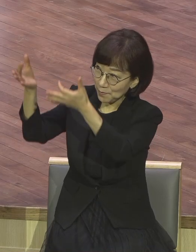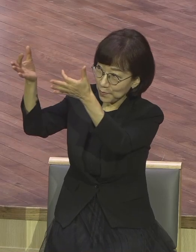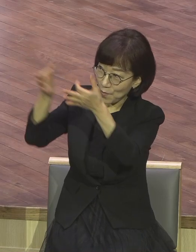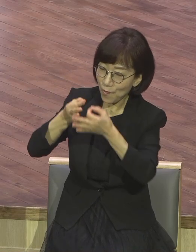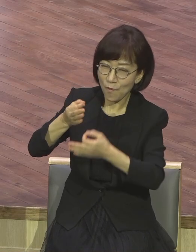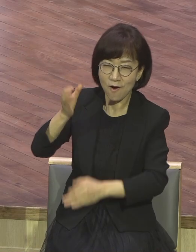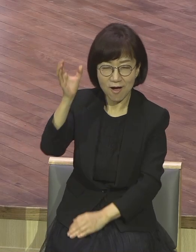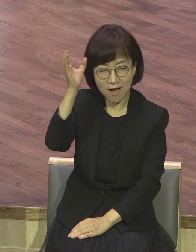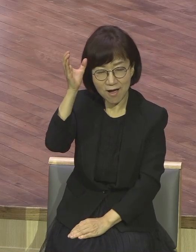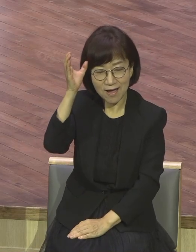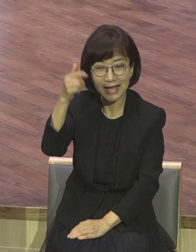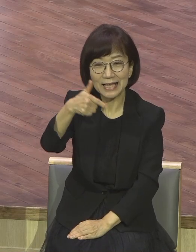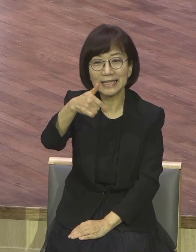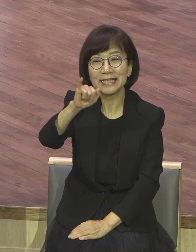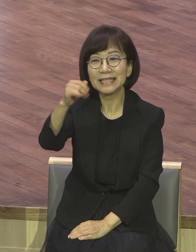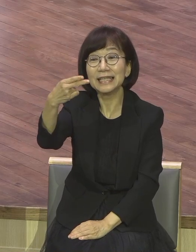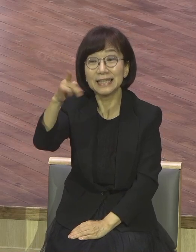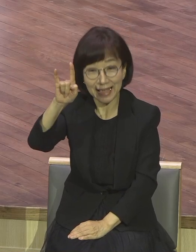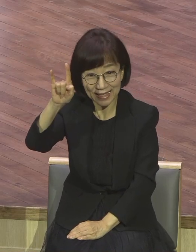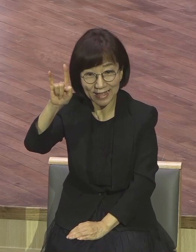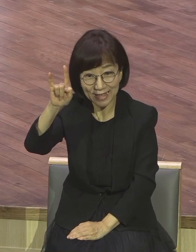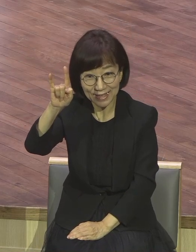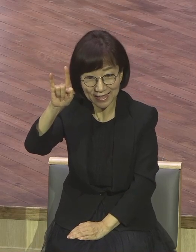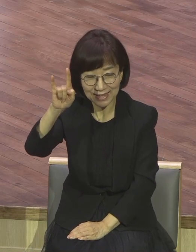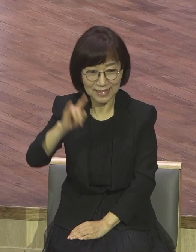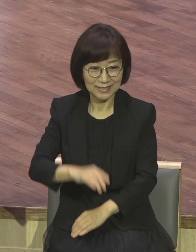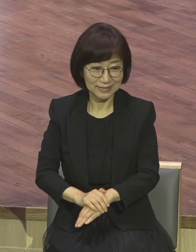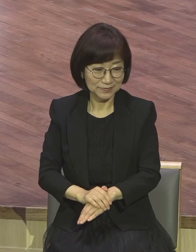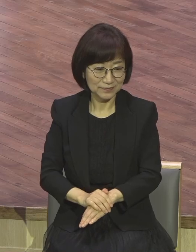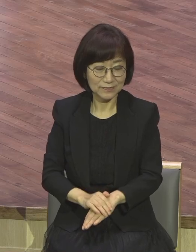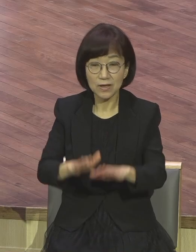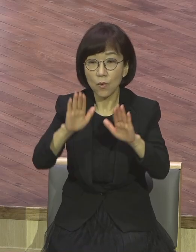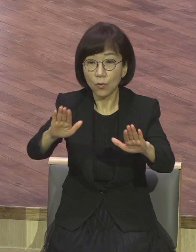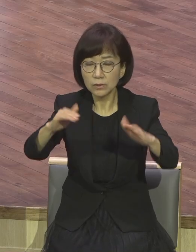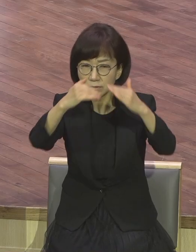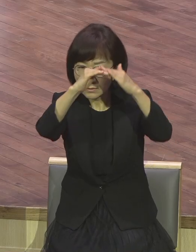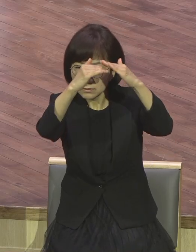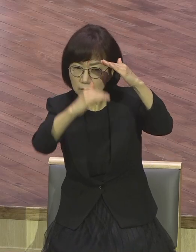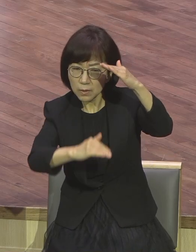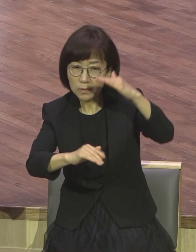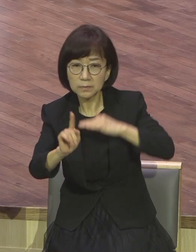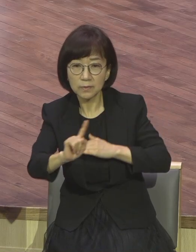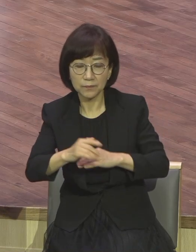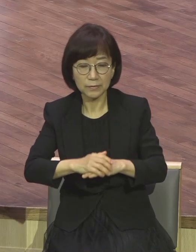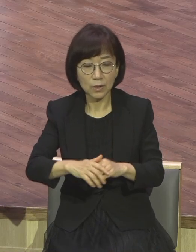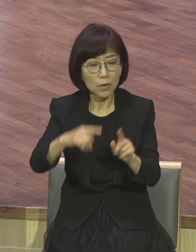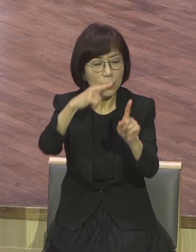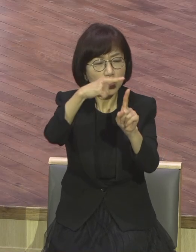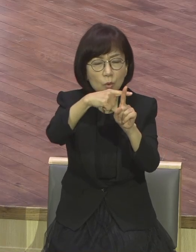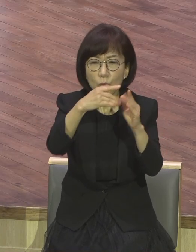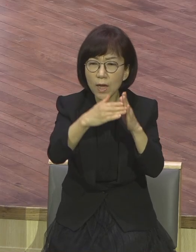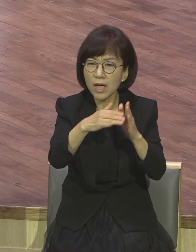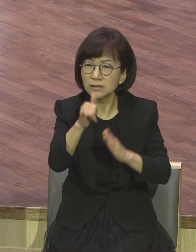이유입니다. 보금지키고 사는 오늘 본문 말씀은요. 교회의 존재 이유에 대해서 예수님께서